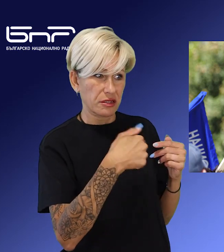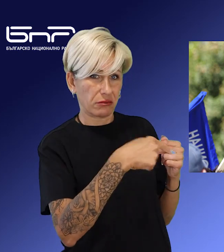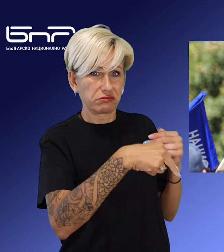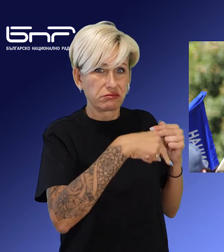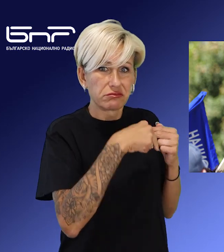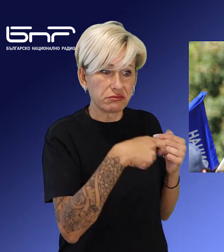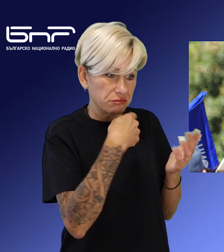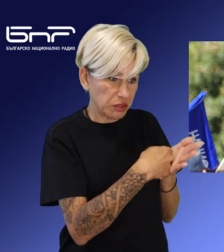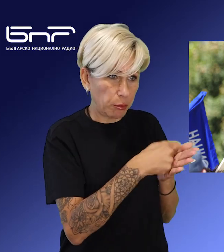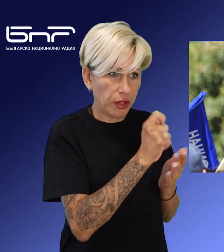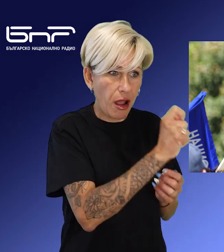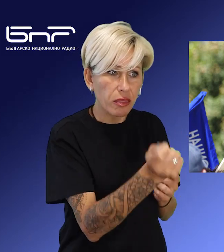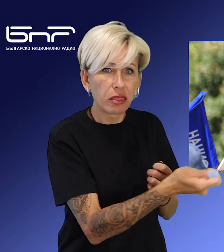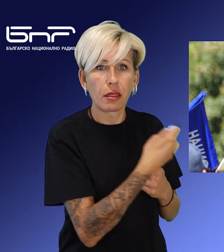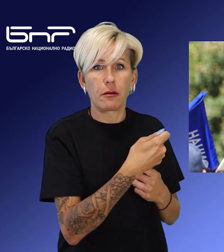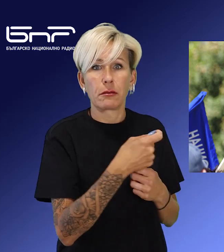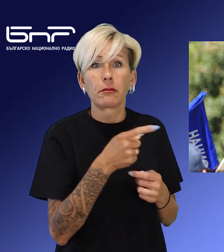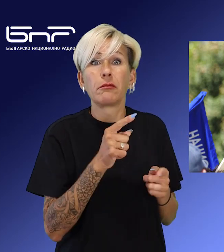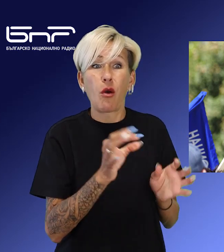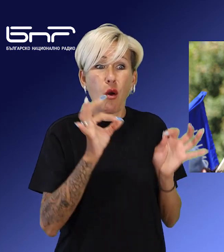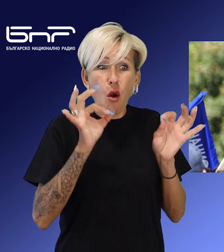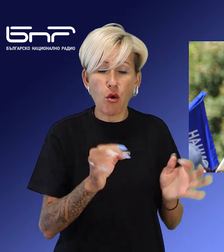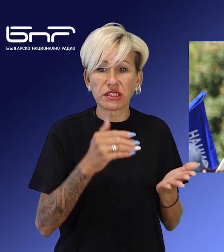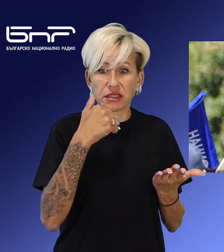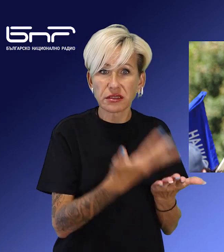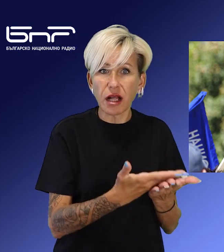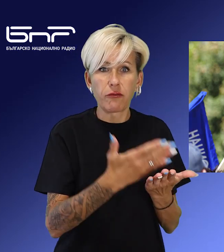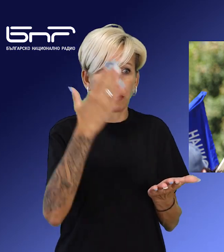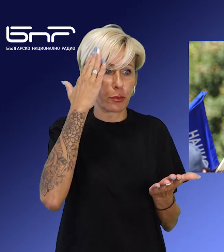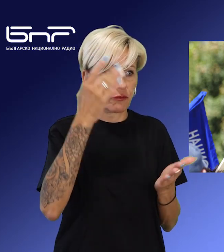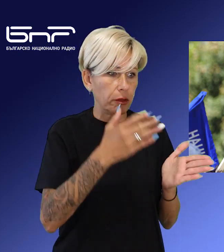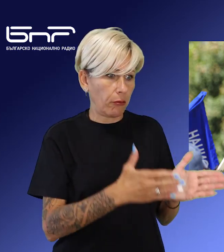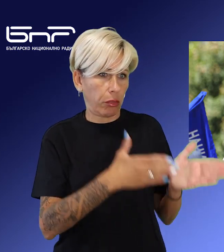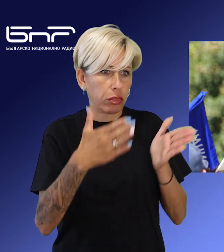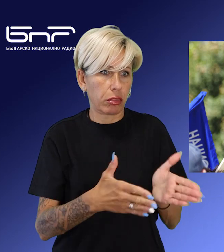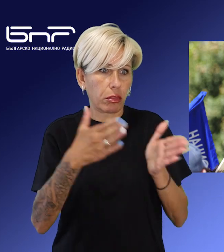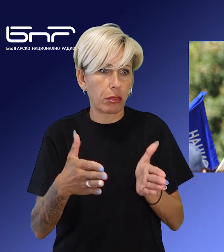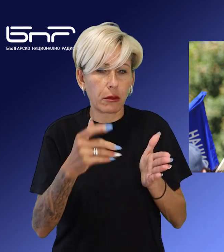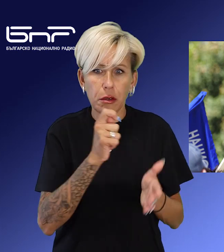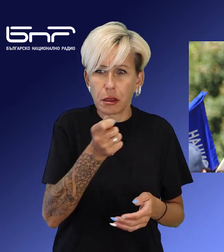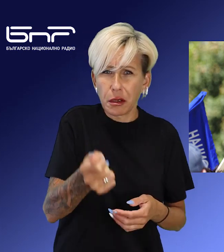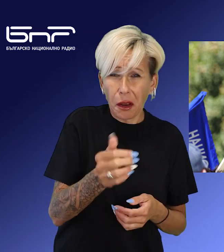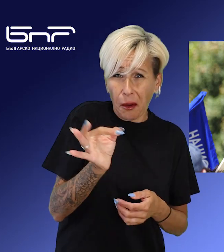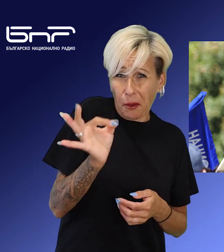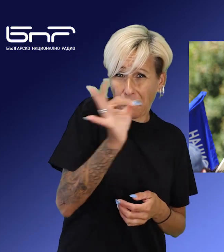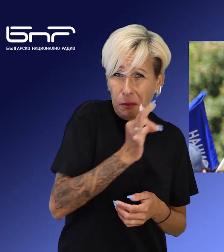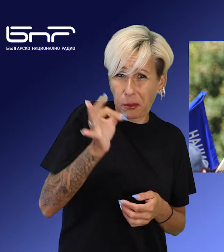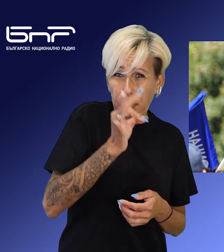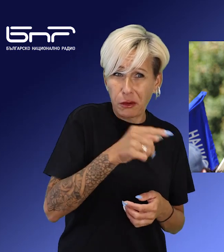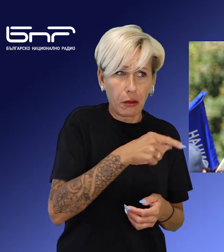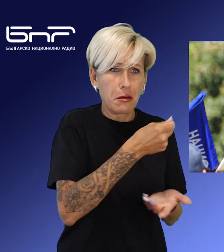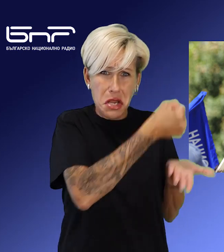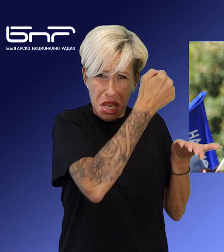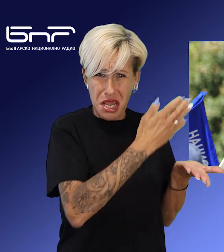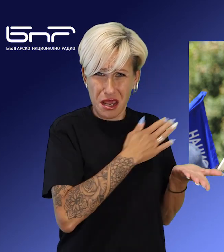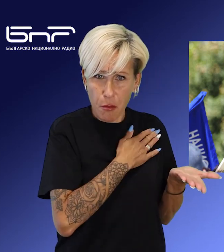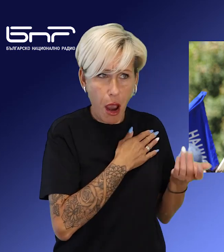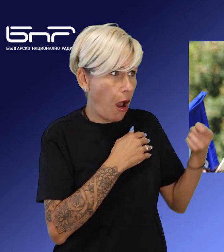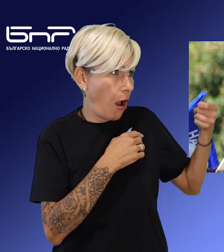и оставка на министра. Защото бави парите, при положение, че парламента ги е гласувал тези пари ги има в наличност. Защо бави